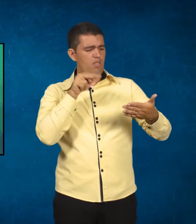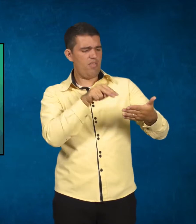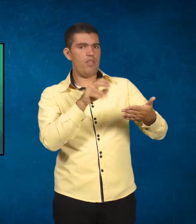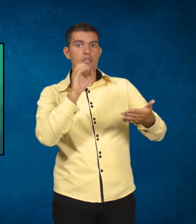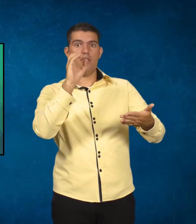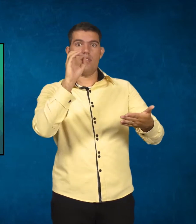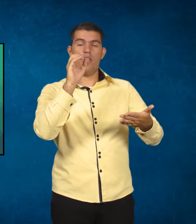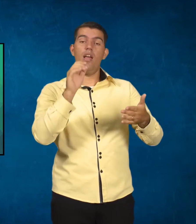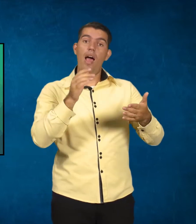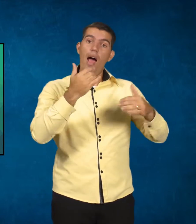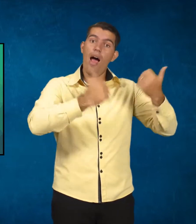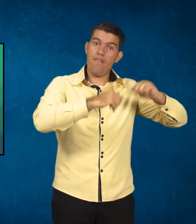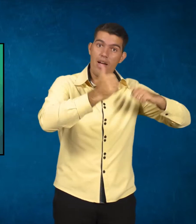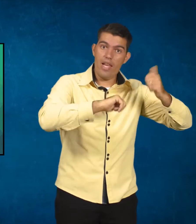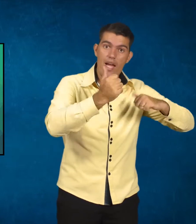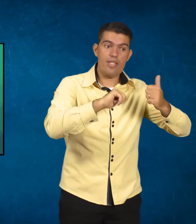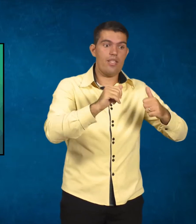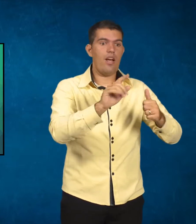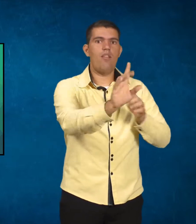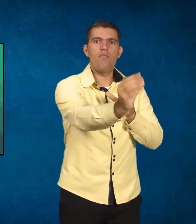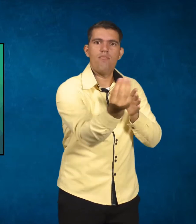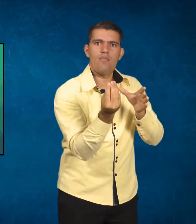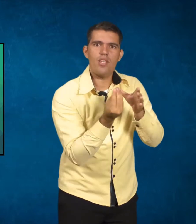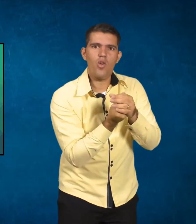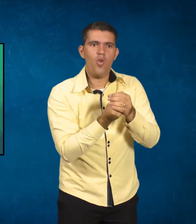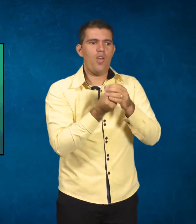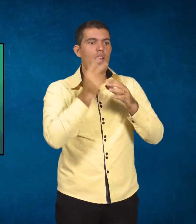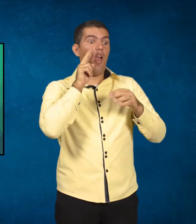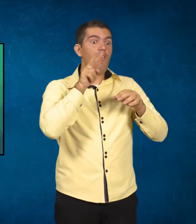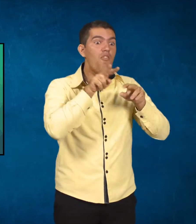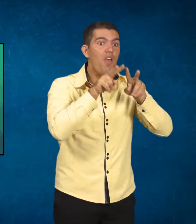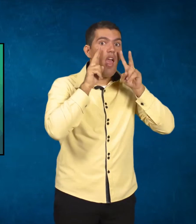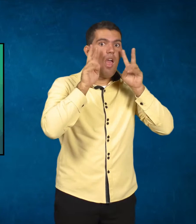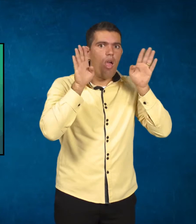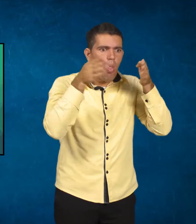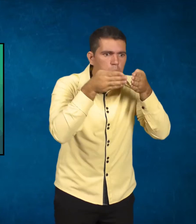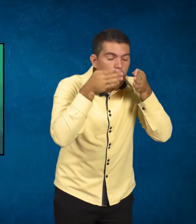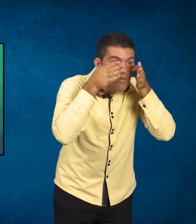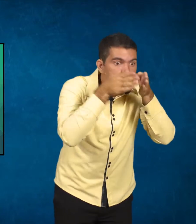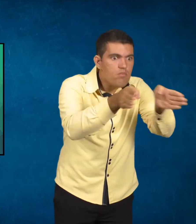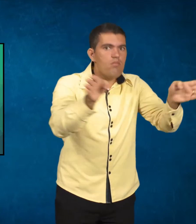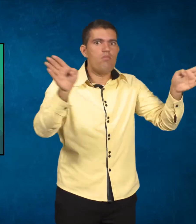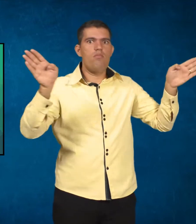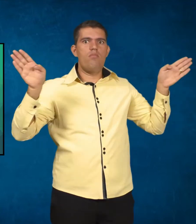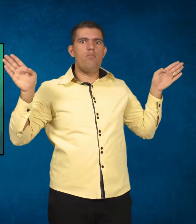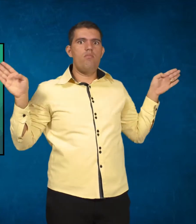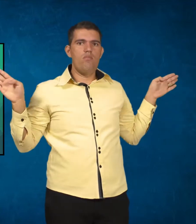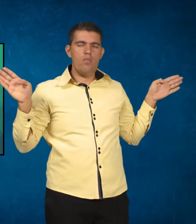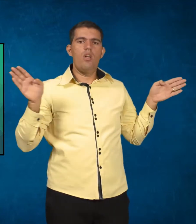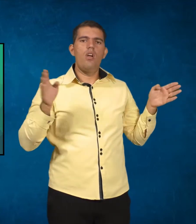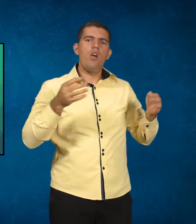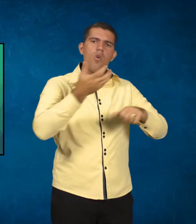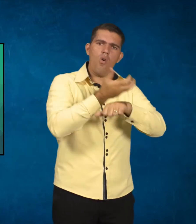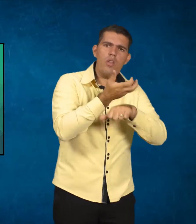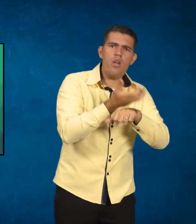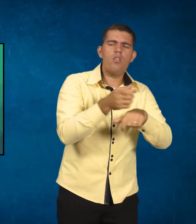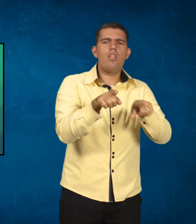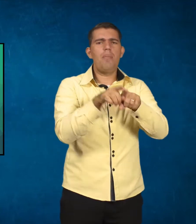avaliação e esse incluir, ter uma visão completa do conteúdo e também do saber ensinar, às vezes a gente